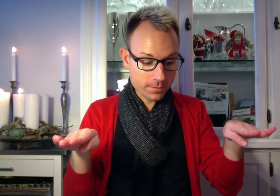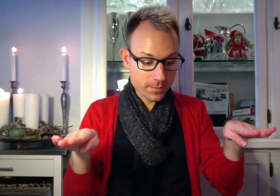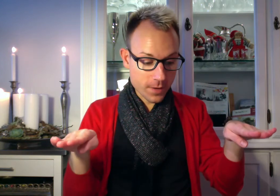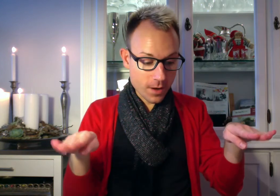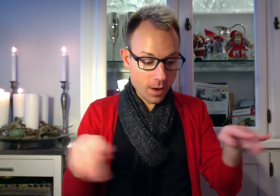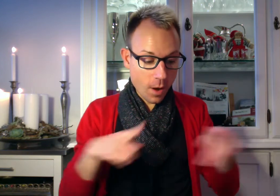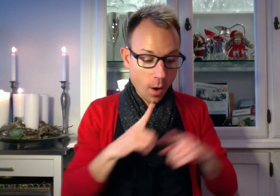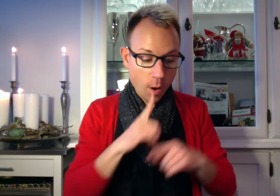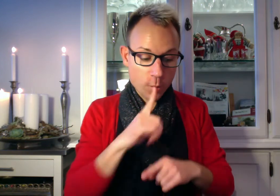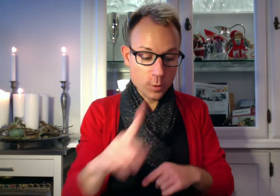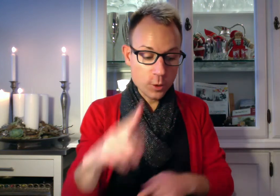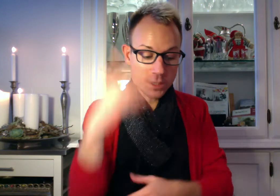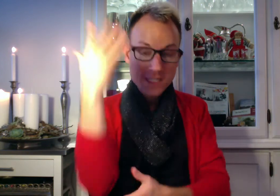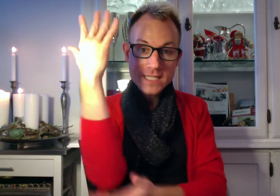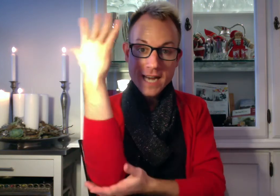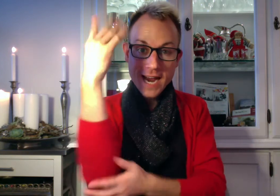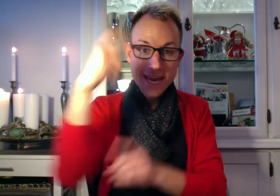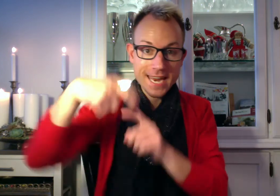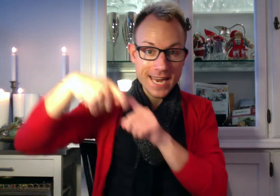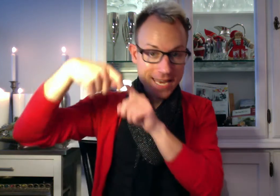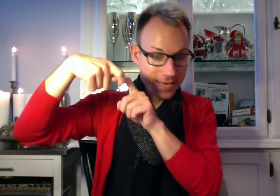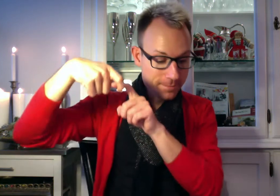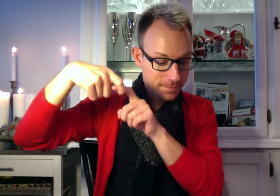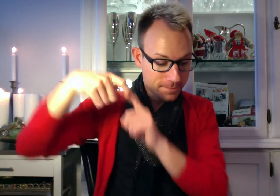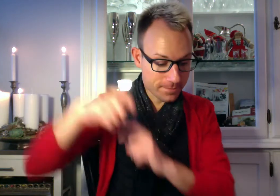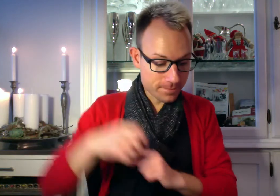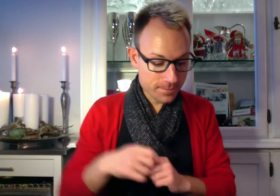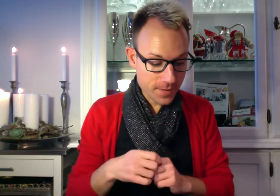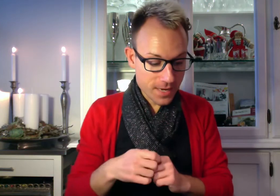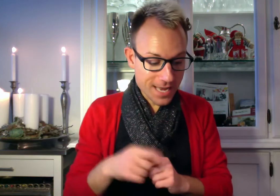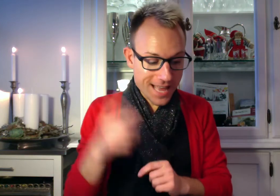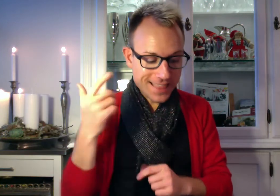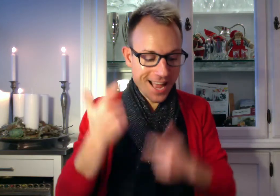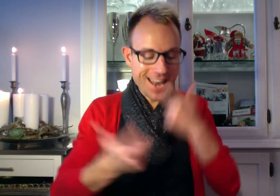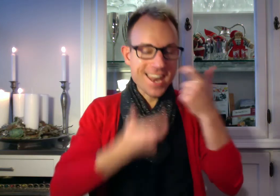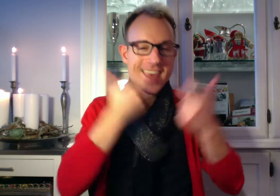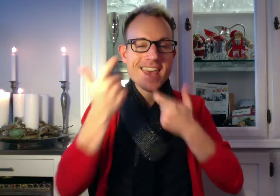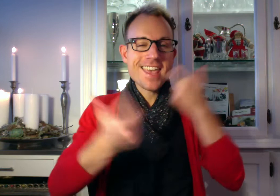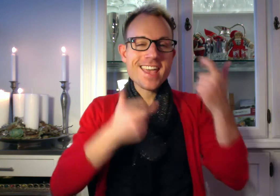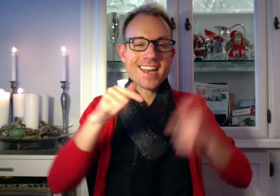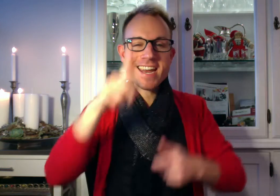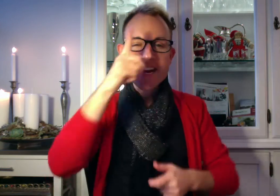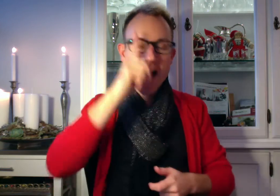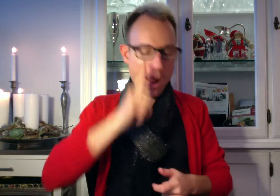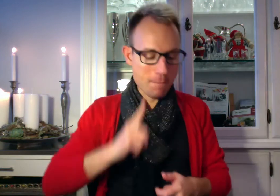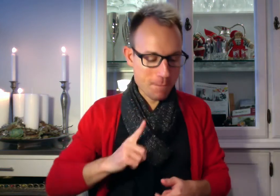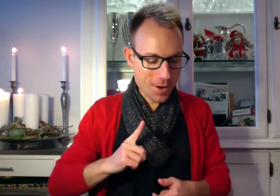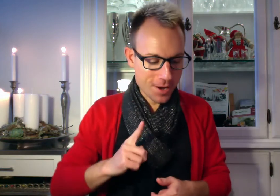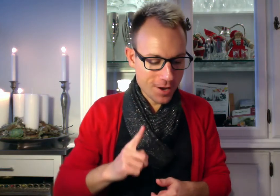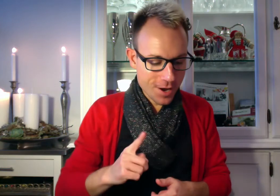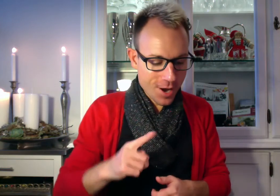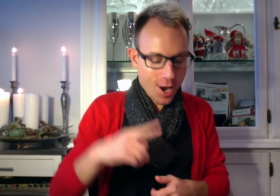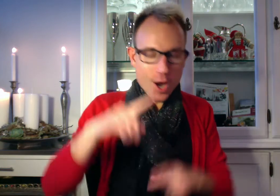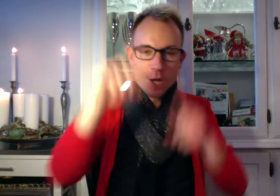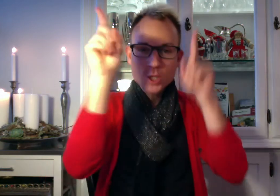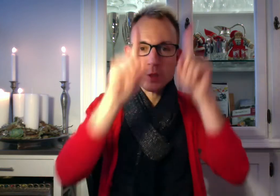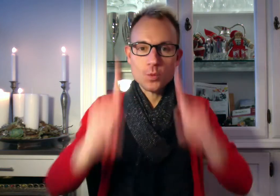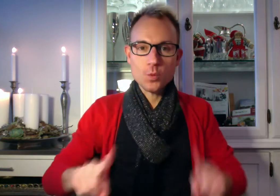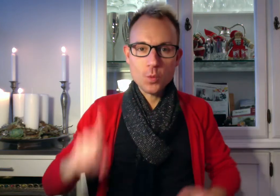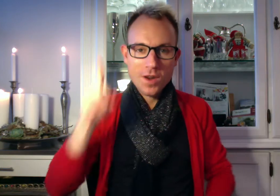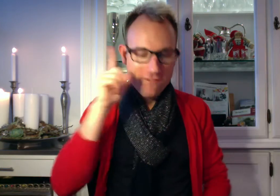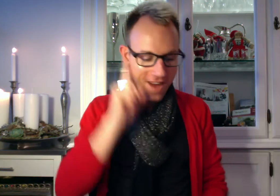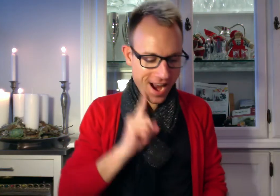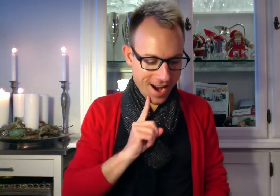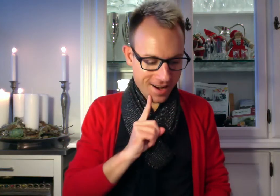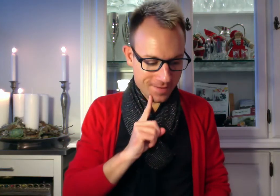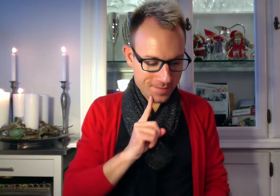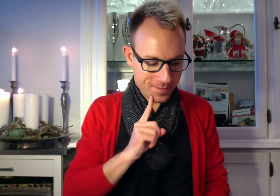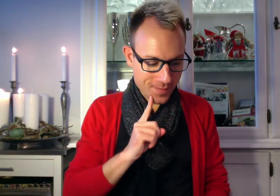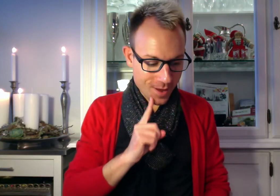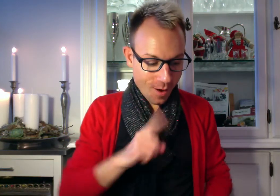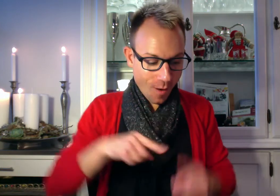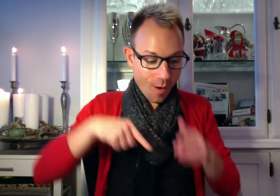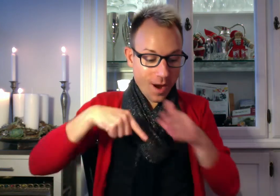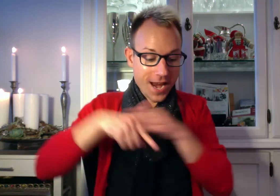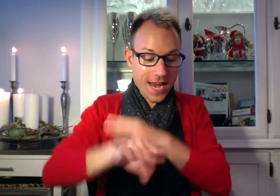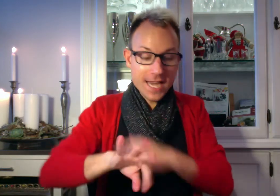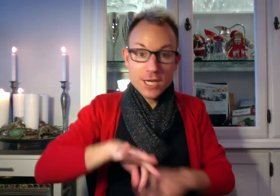Og lys i træer henne. Der læger den gamle. Julefar. Og en i